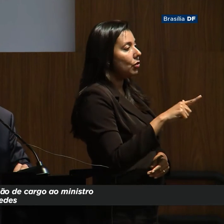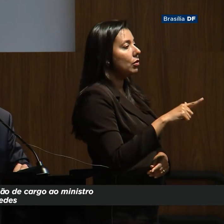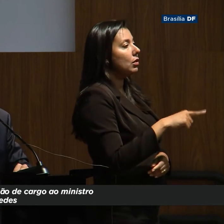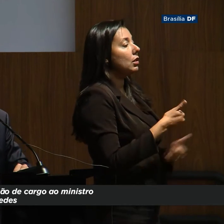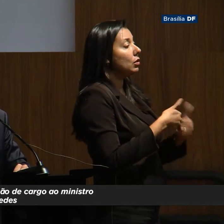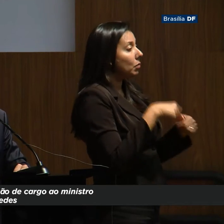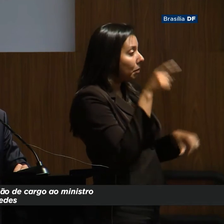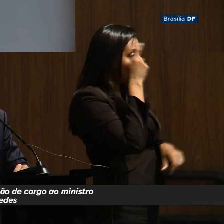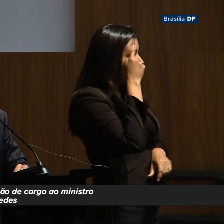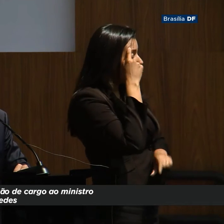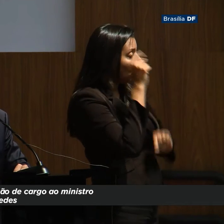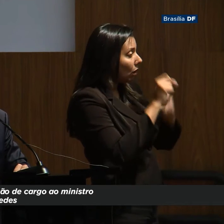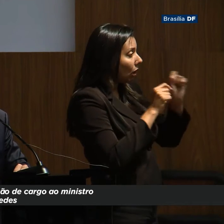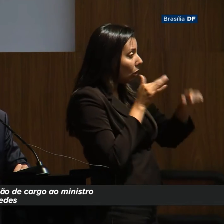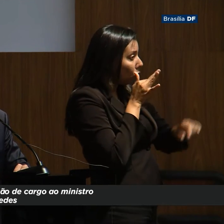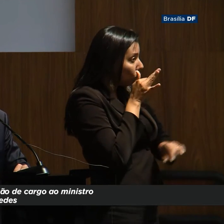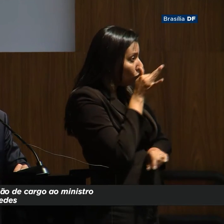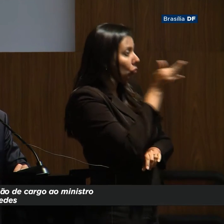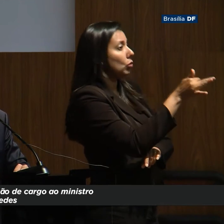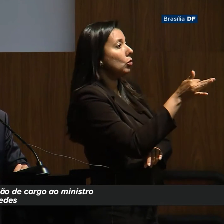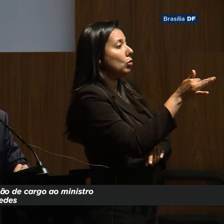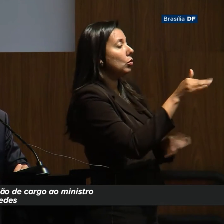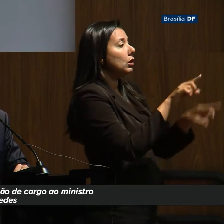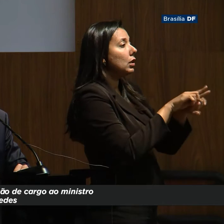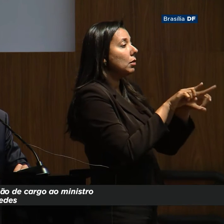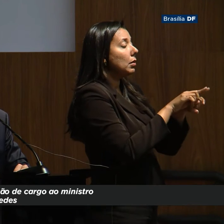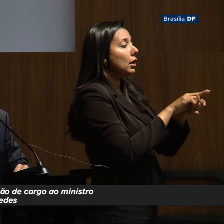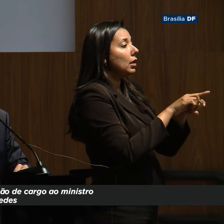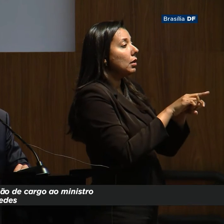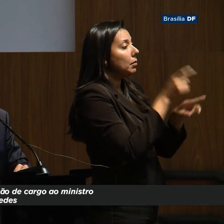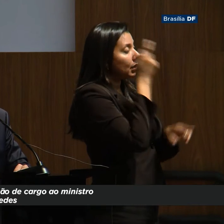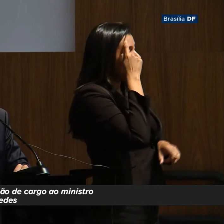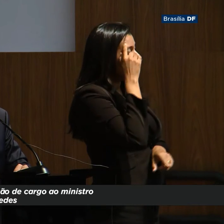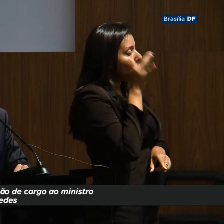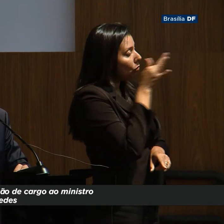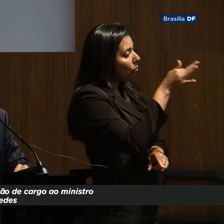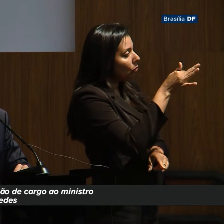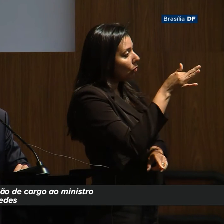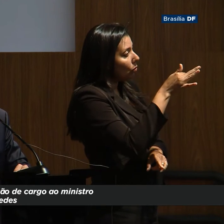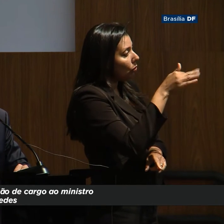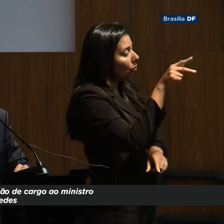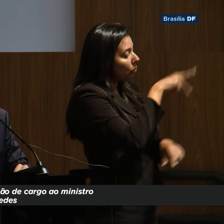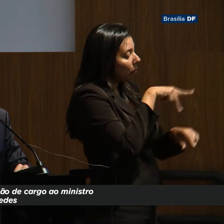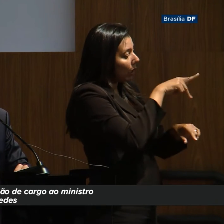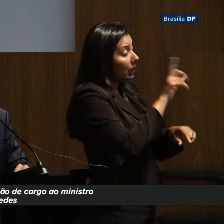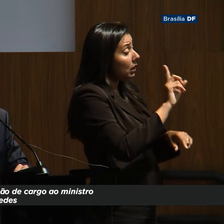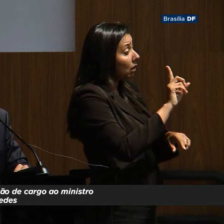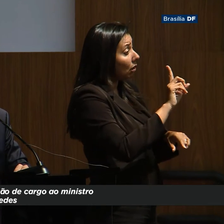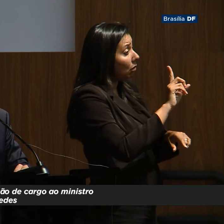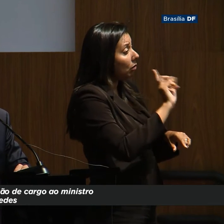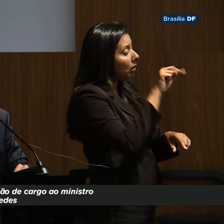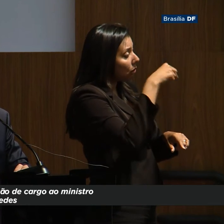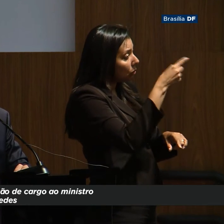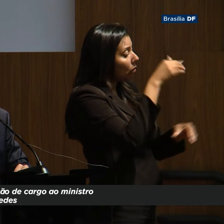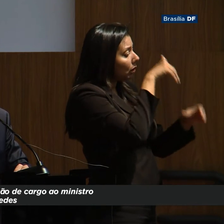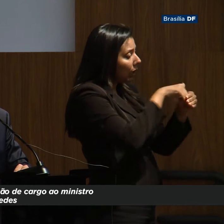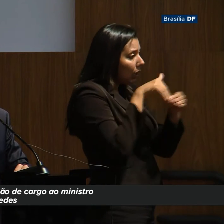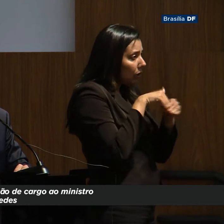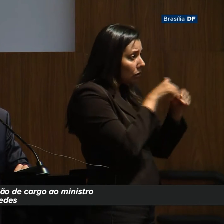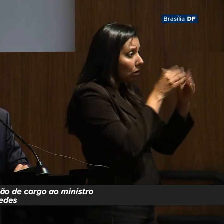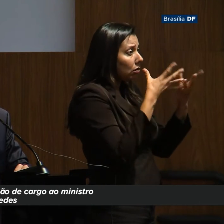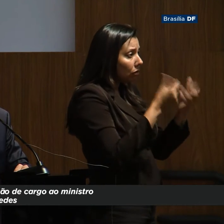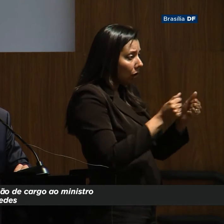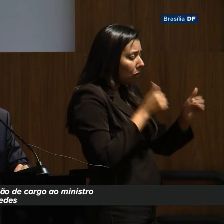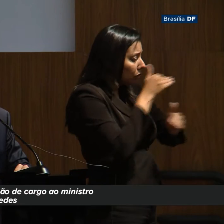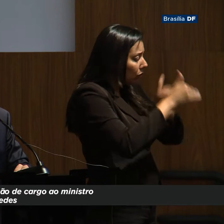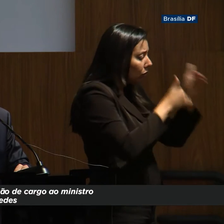estou pensando no futuro e nas futuras gerações. e não nas próximas eleições. Vamos avançar